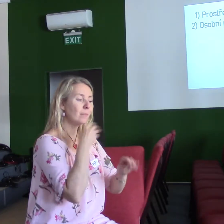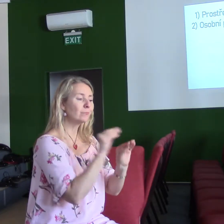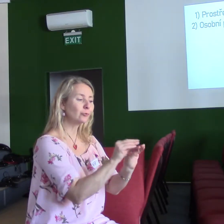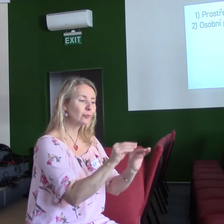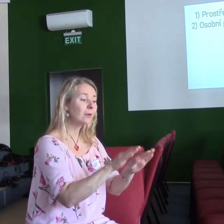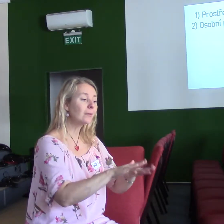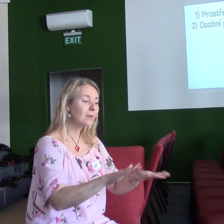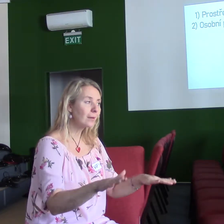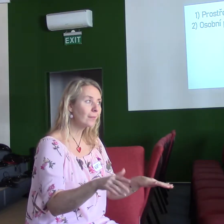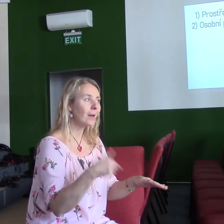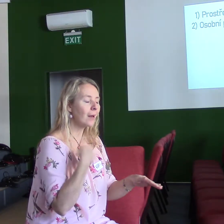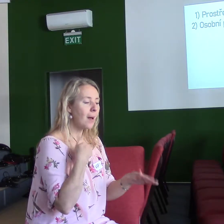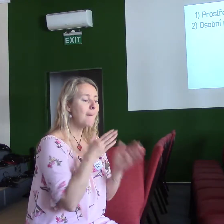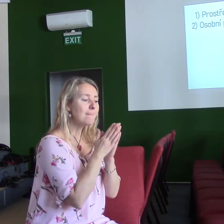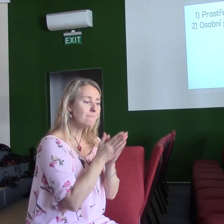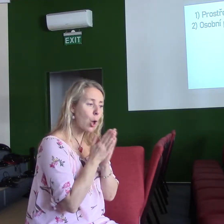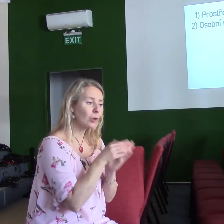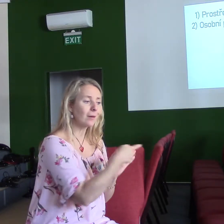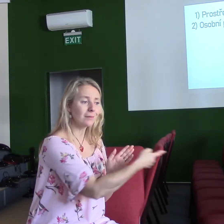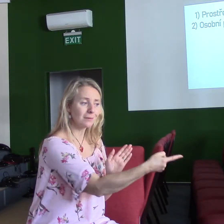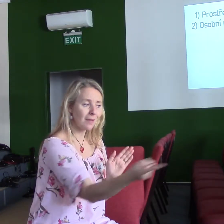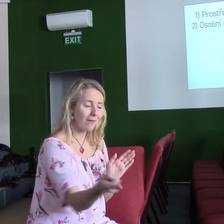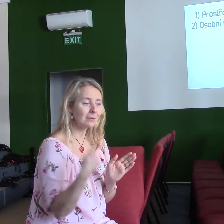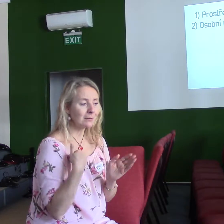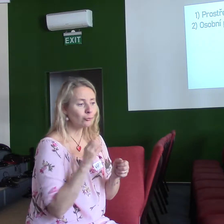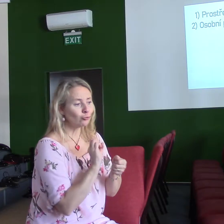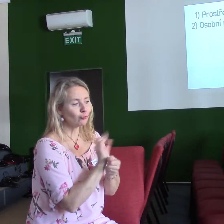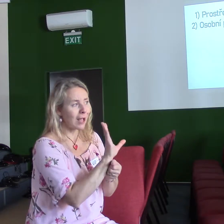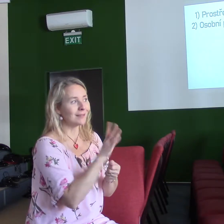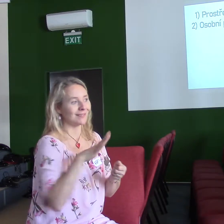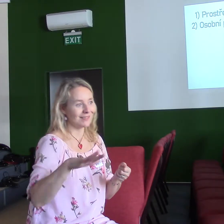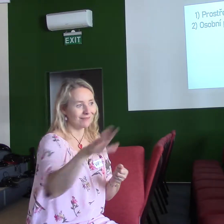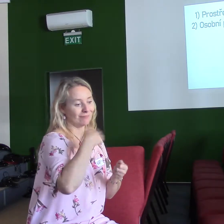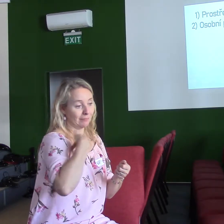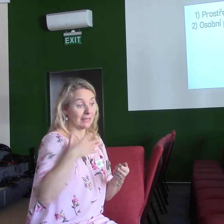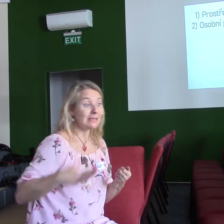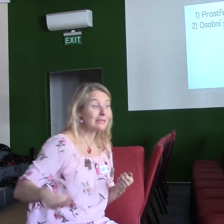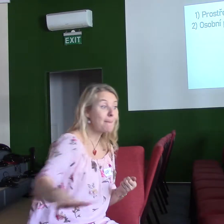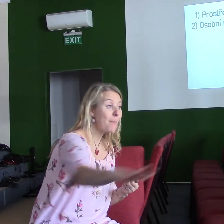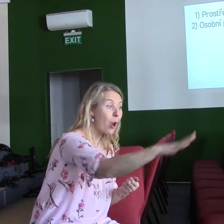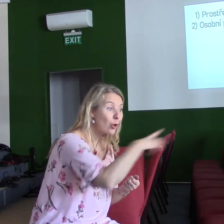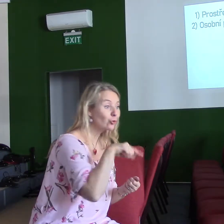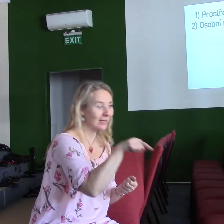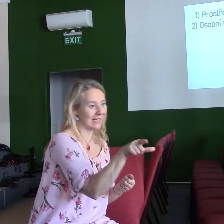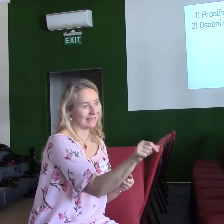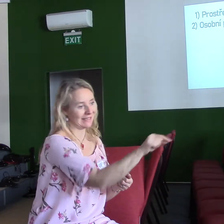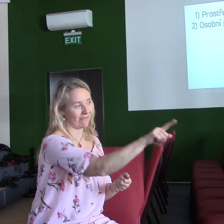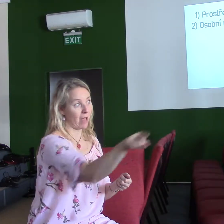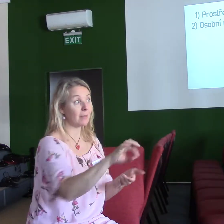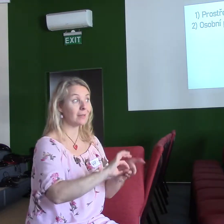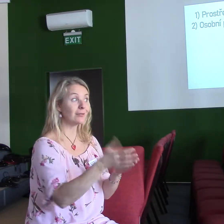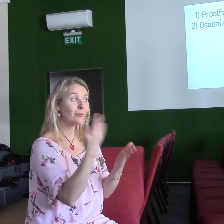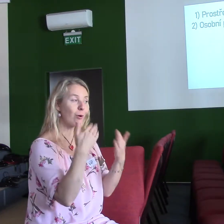těm dětem, že se za ně modlí a že jsou šťastní, že ty děti jsou s nima. A když potom měli díků zdání,